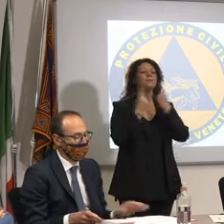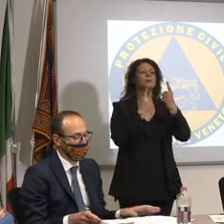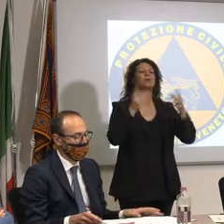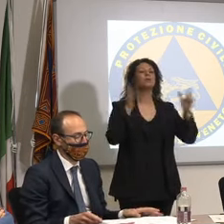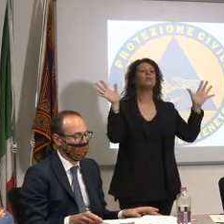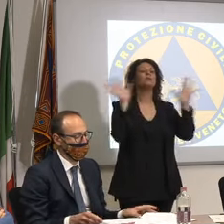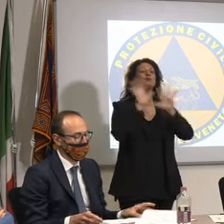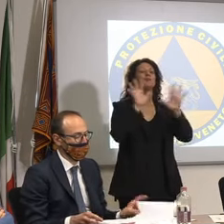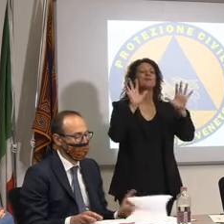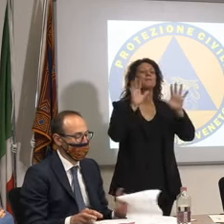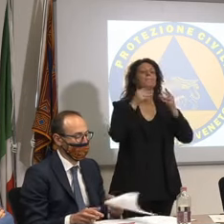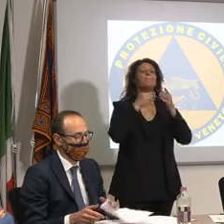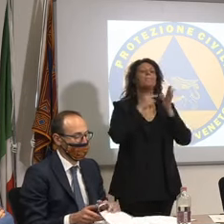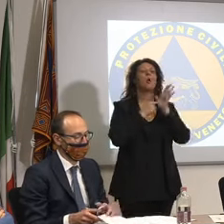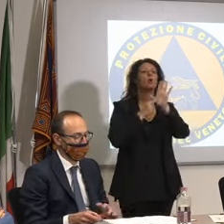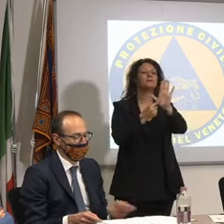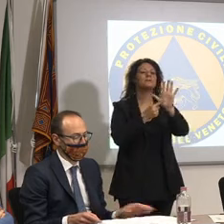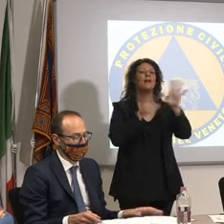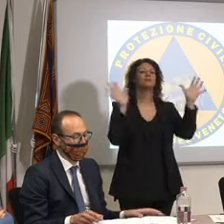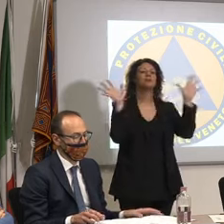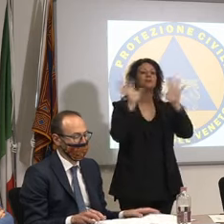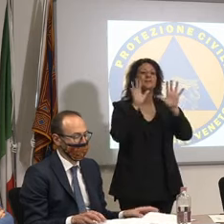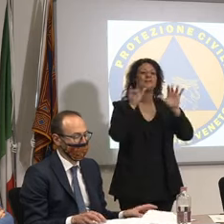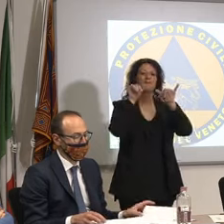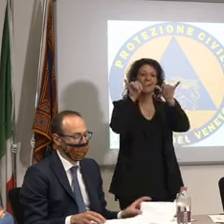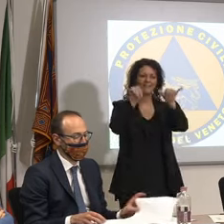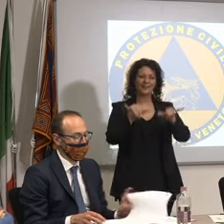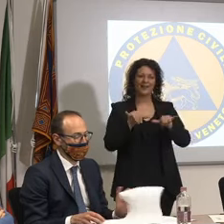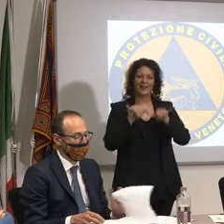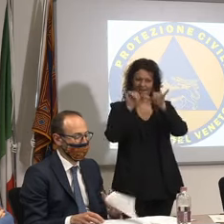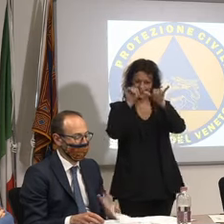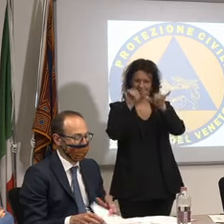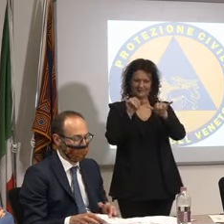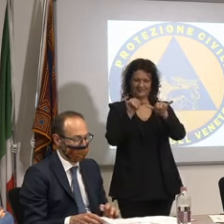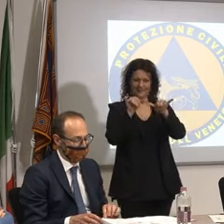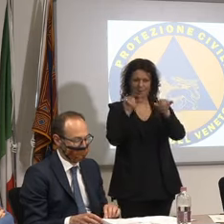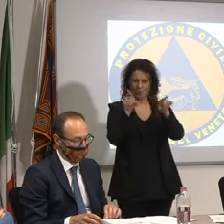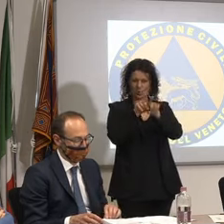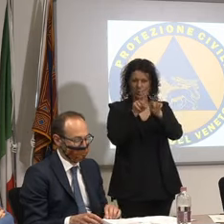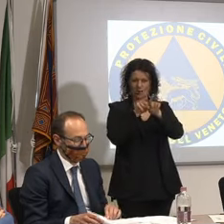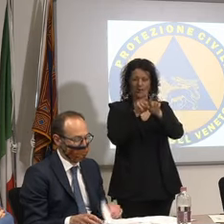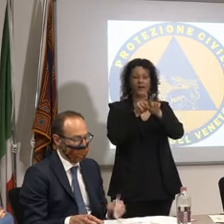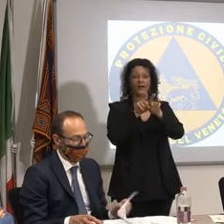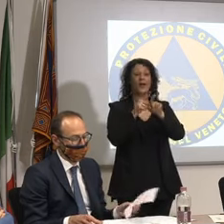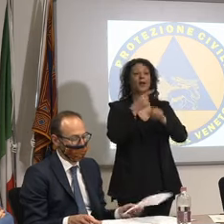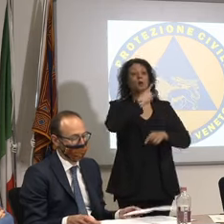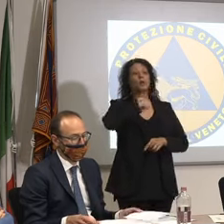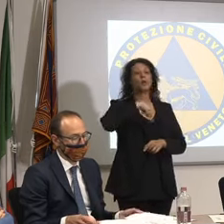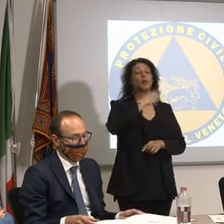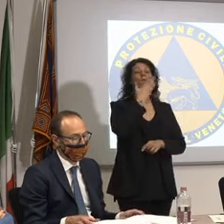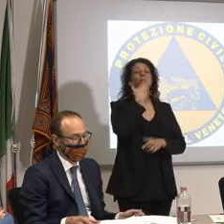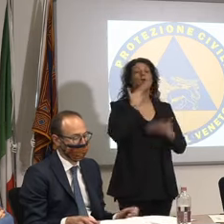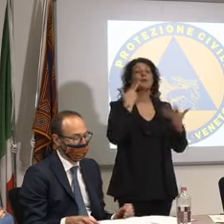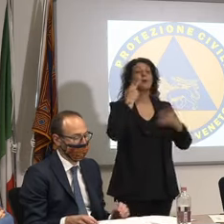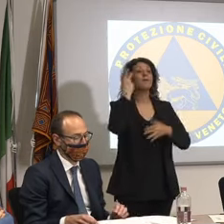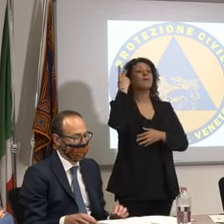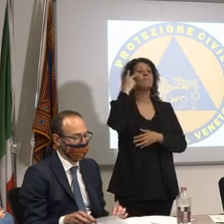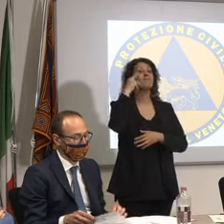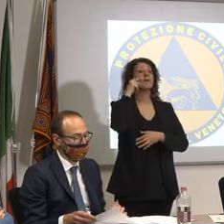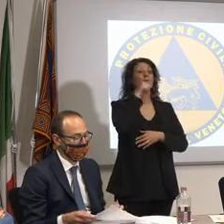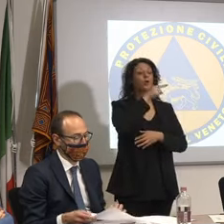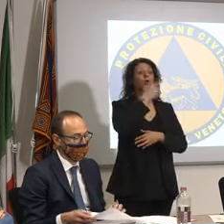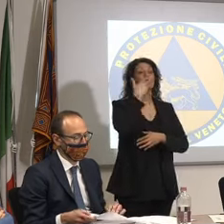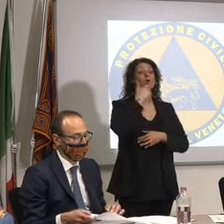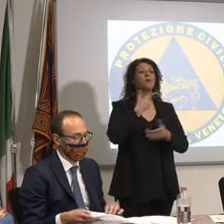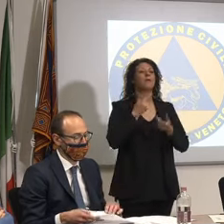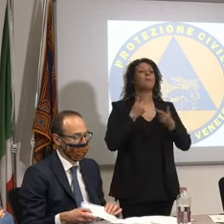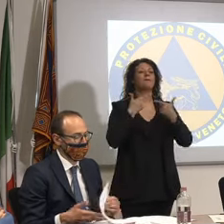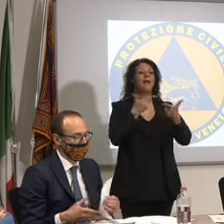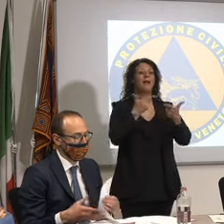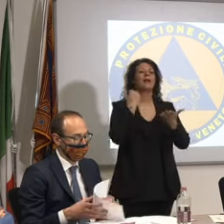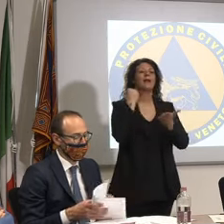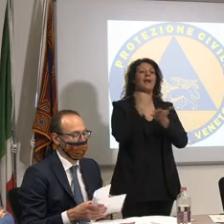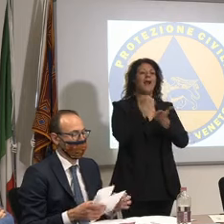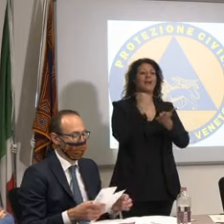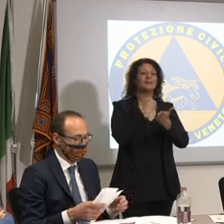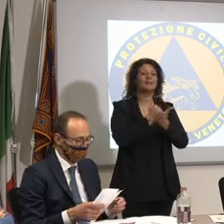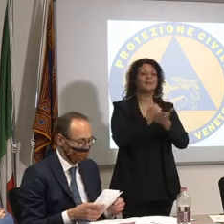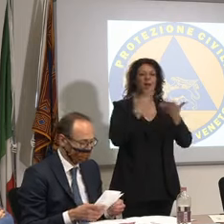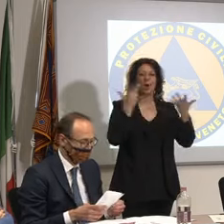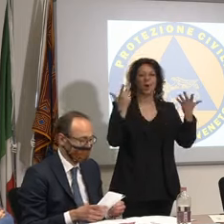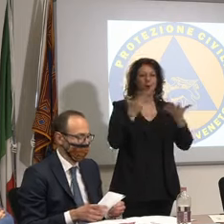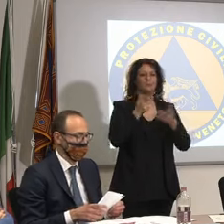stiamo già lavorando a un'idea di garantire le sedute un posto sì un posto no punto